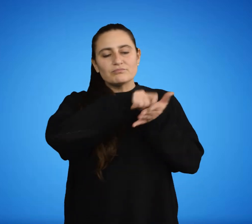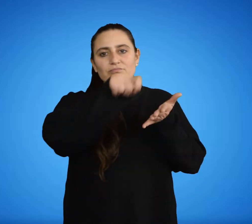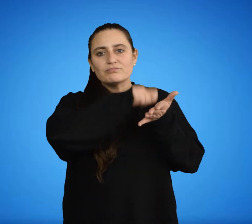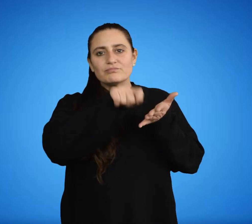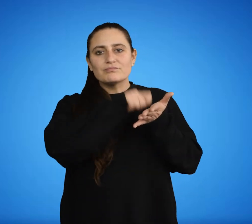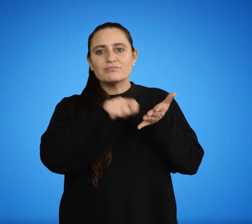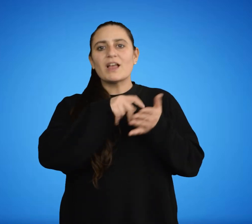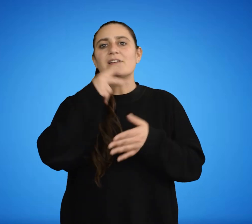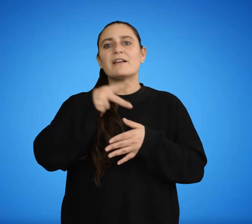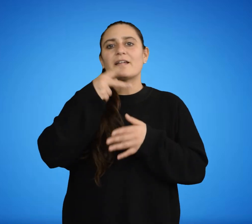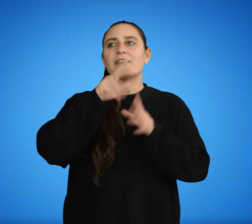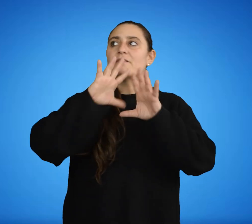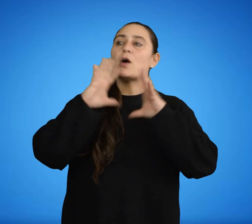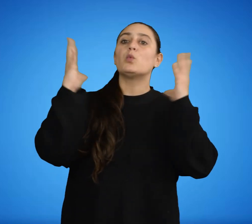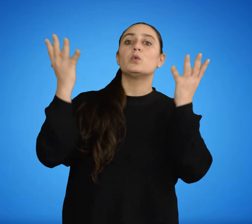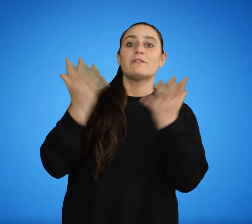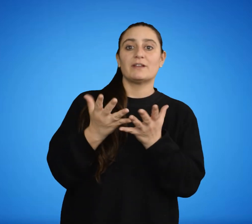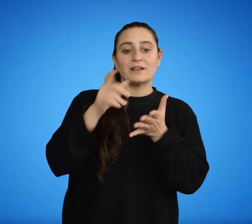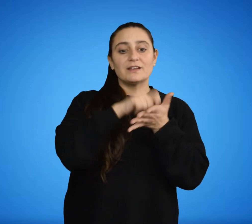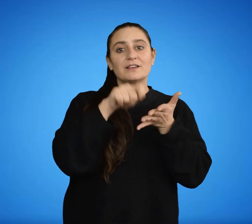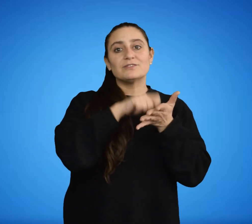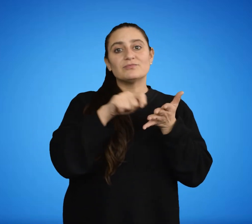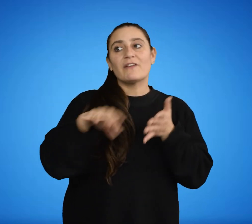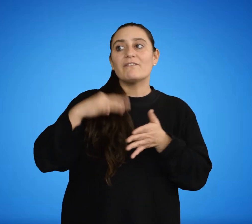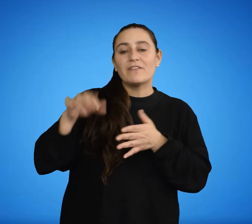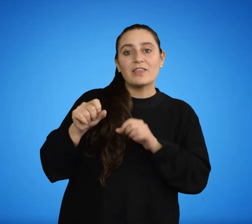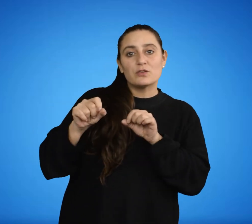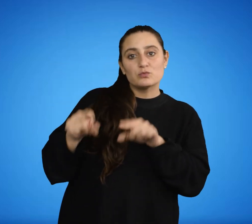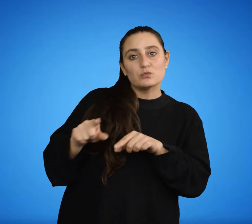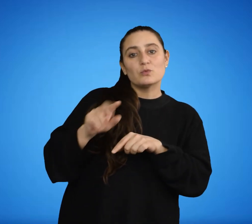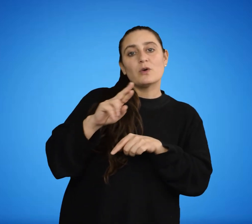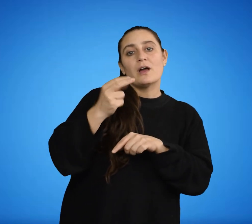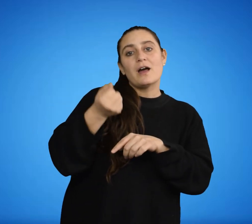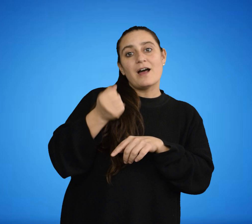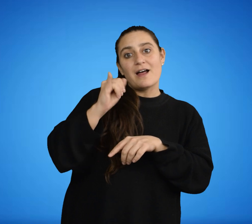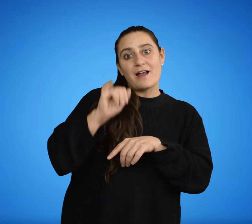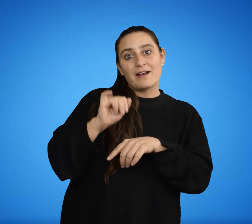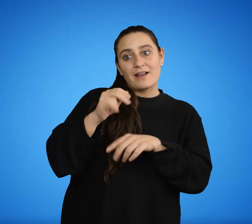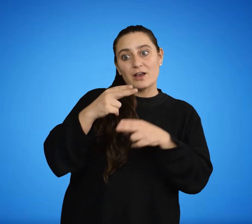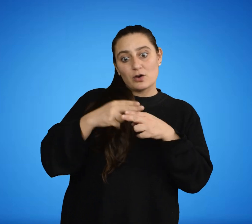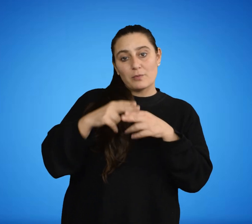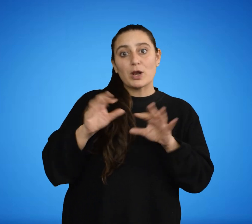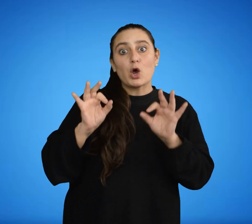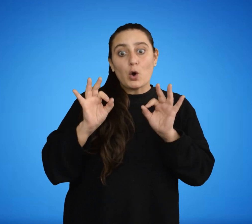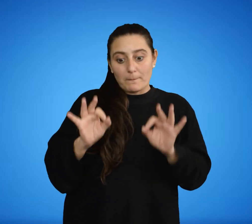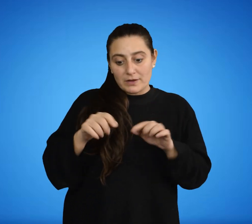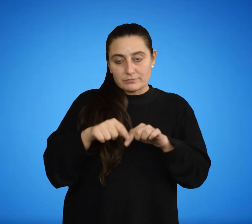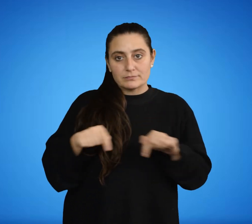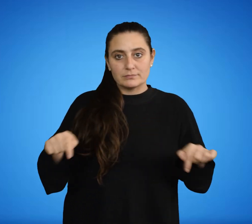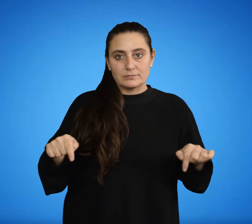Narrativa universal Biografía Ray Bradbury su nombre completo es Raymond Douglas Bradbury.